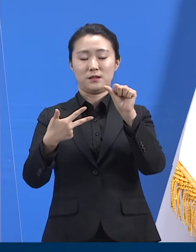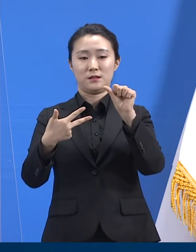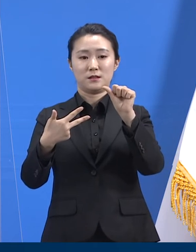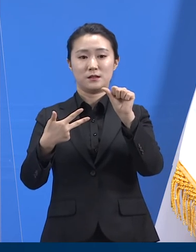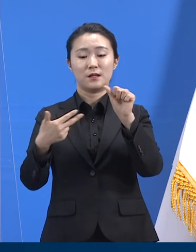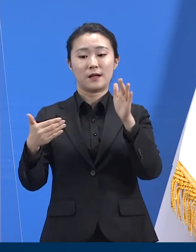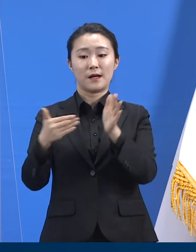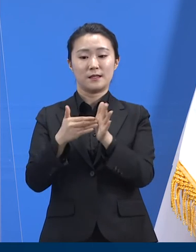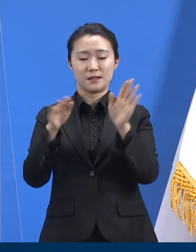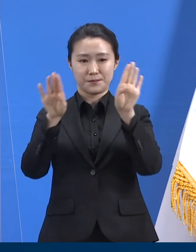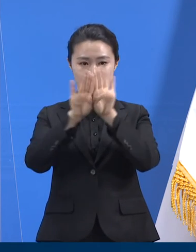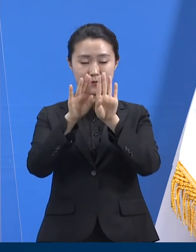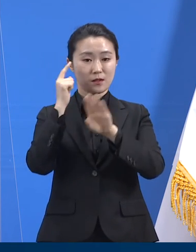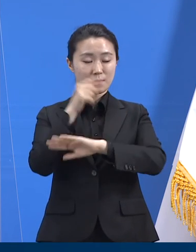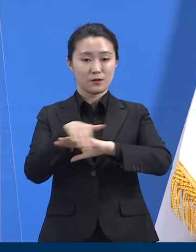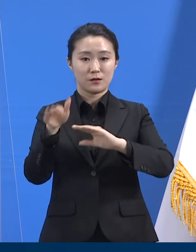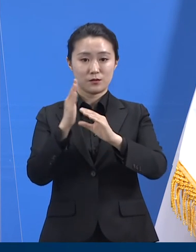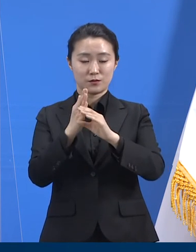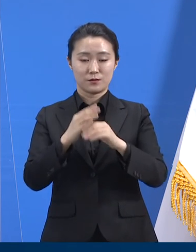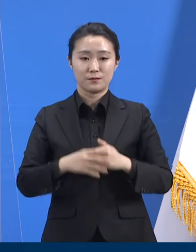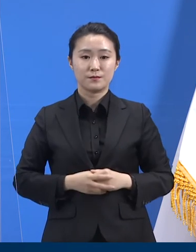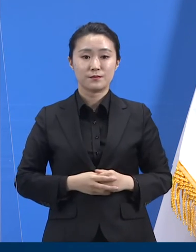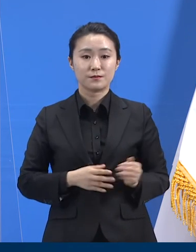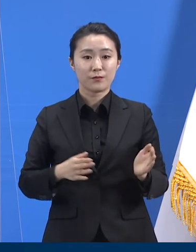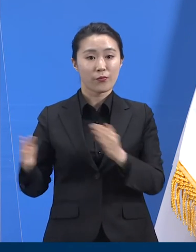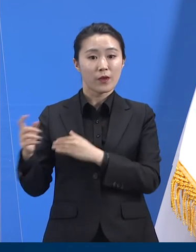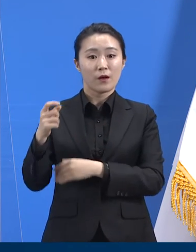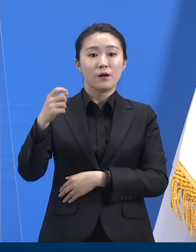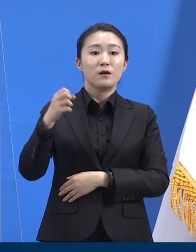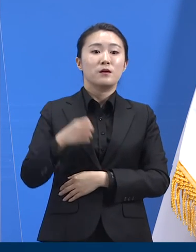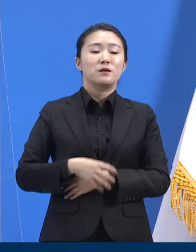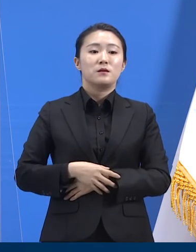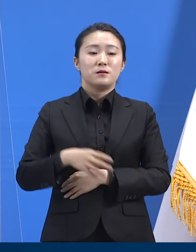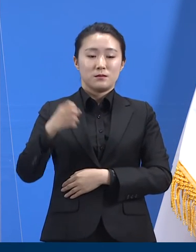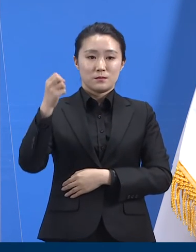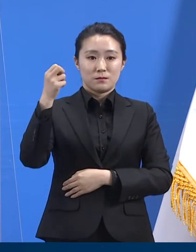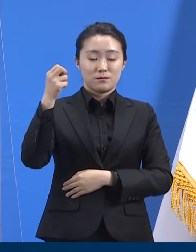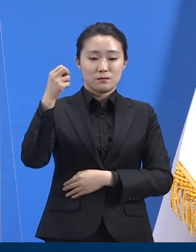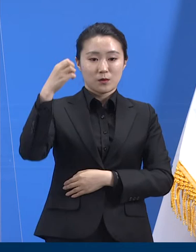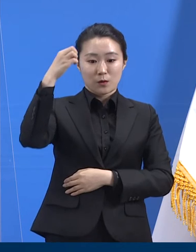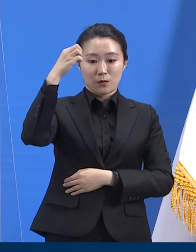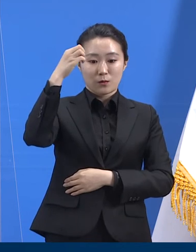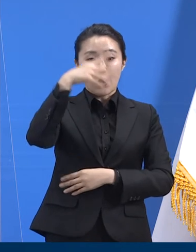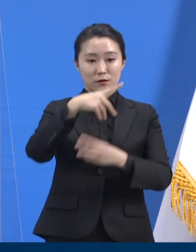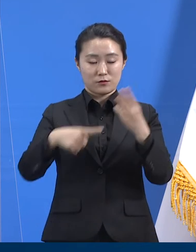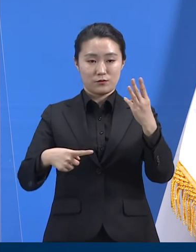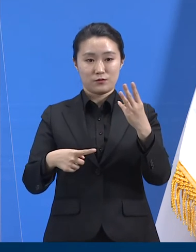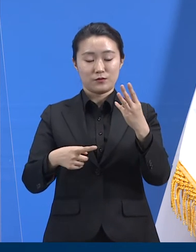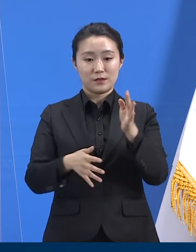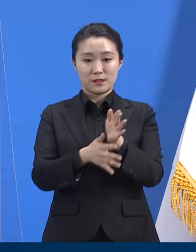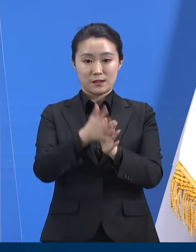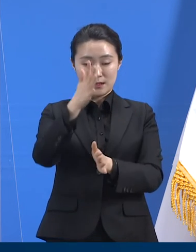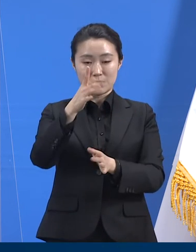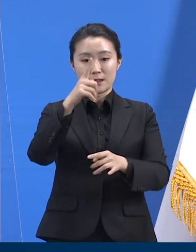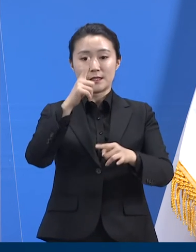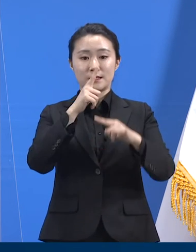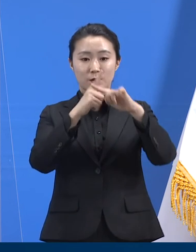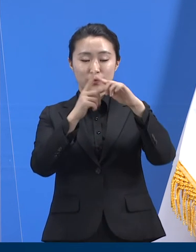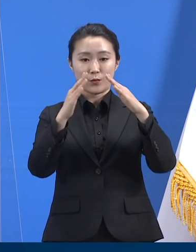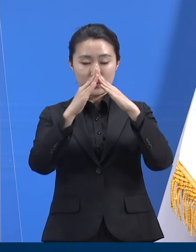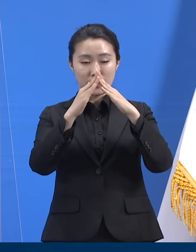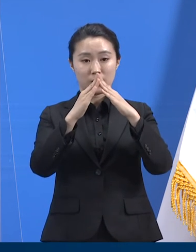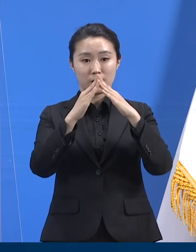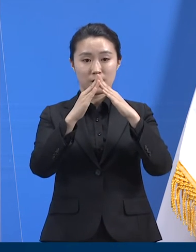다음은 광주시 소재 교회 관련 사례입니다. 지난 19일부터 증상이 발현되었던 교회 목사 1명이